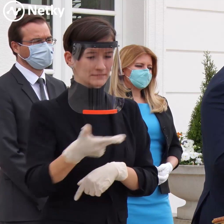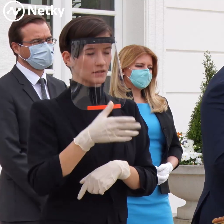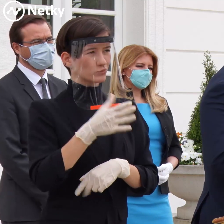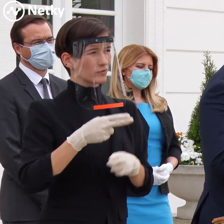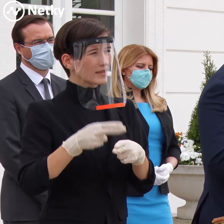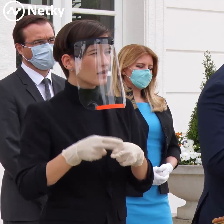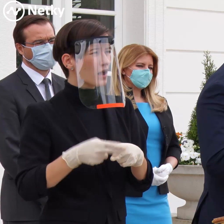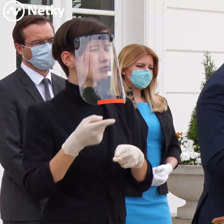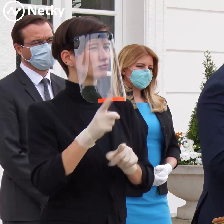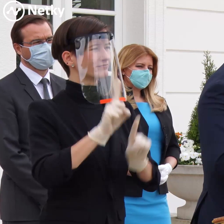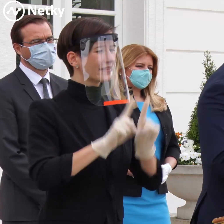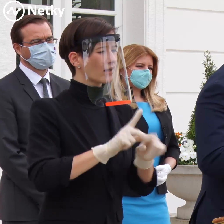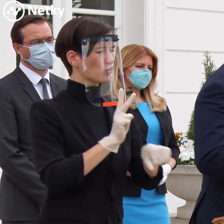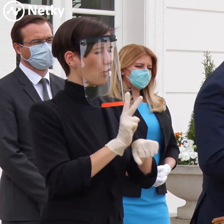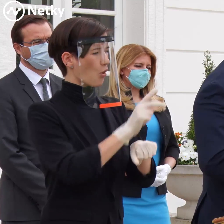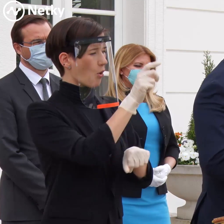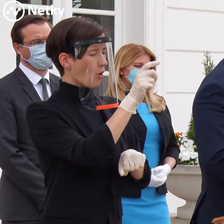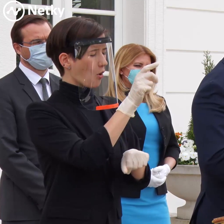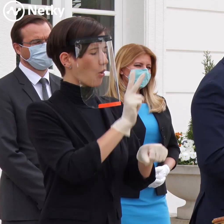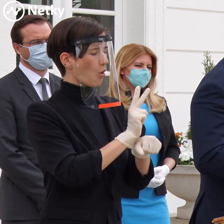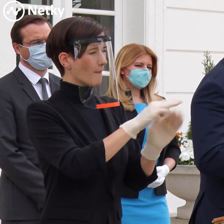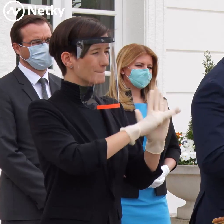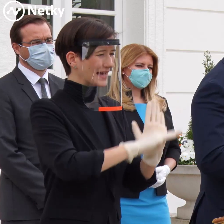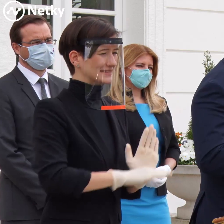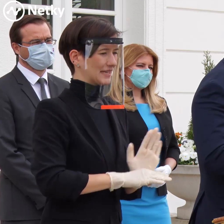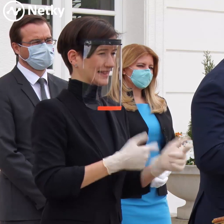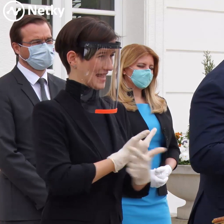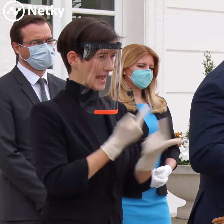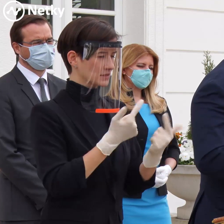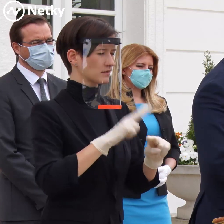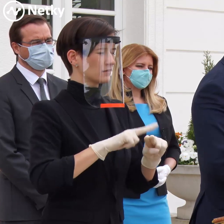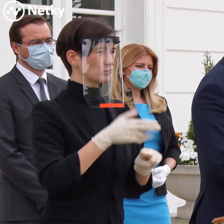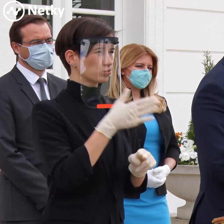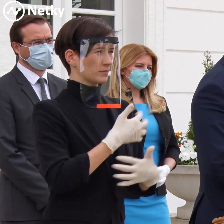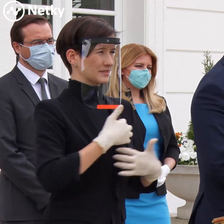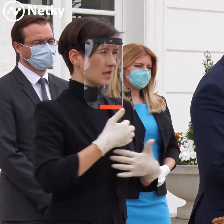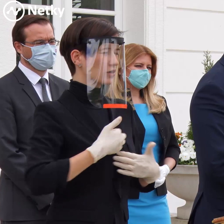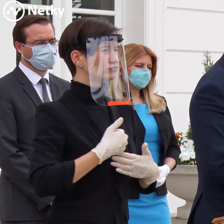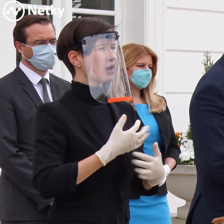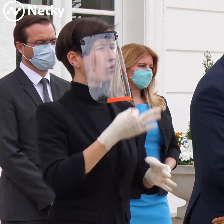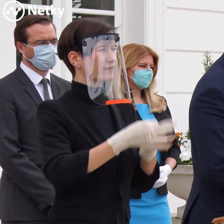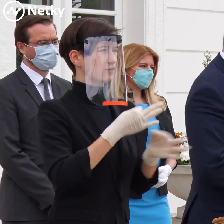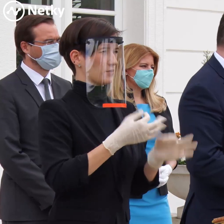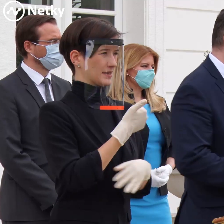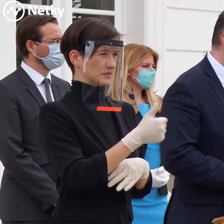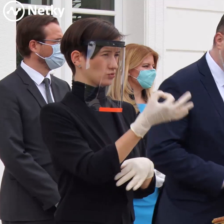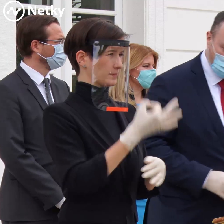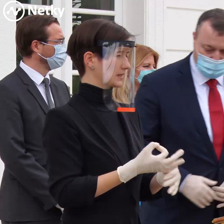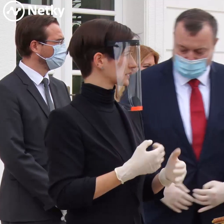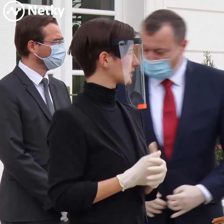dojde k tomu, že niečo budú potrebovať upresní, tak dostanú tú informáciu, aby sa nemuseli báť, že to robia tak, ako treba. ...